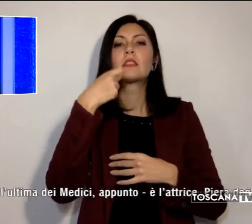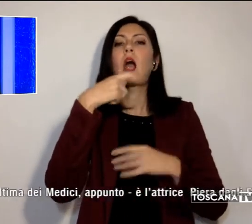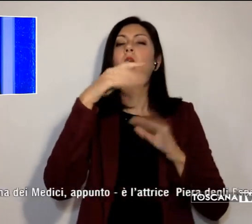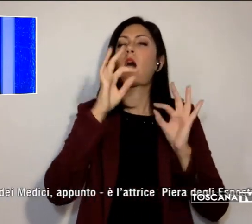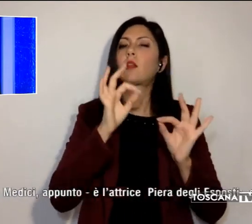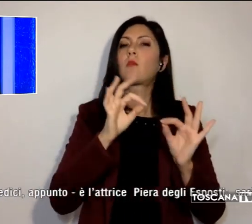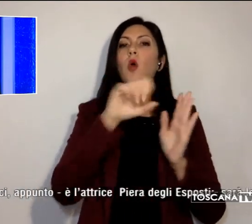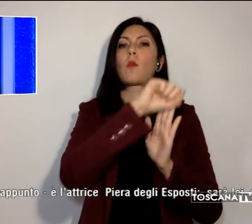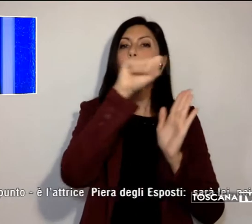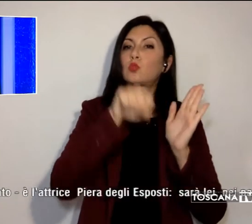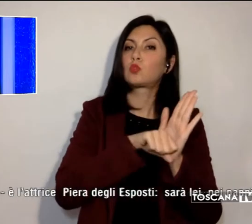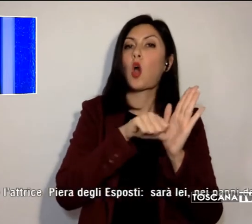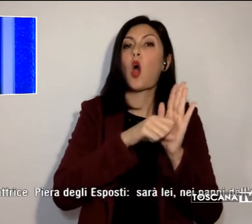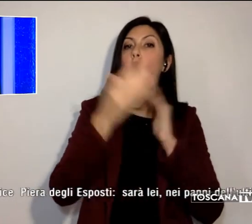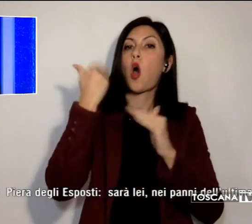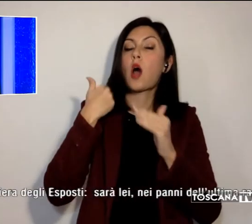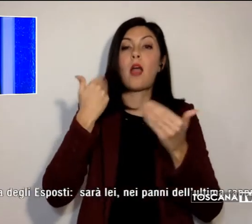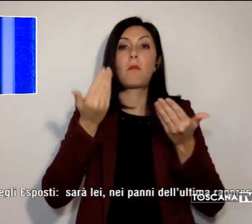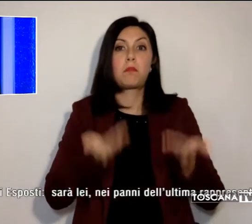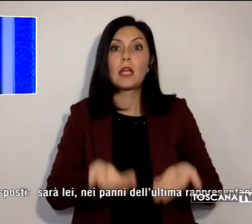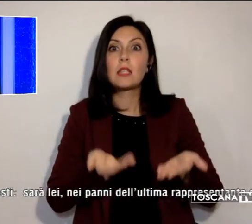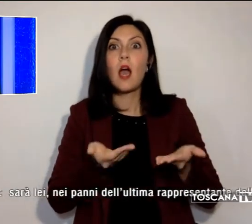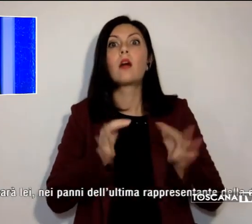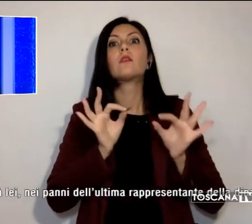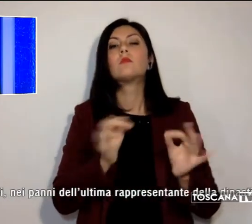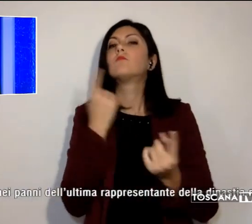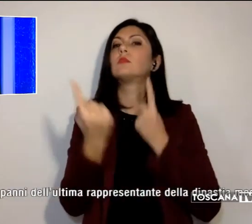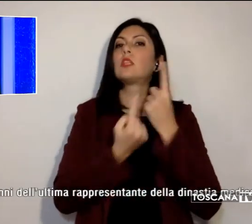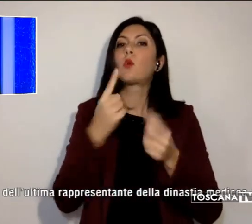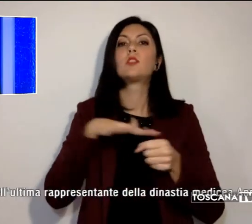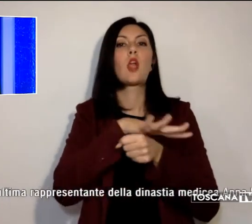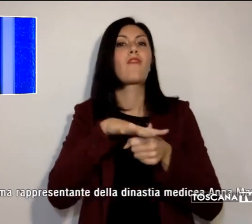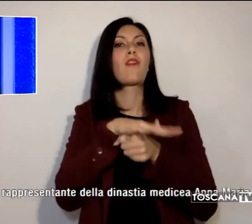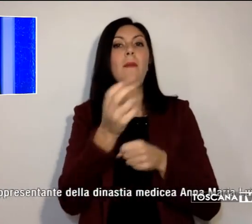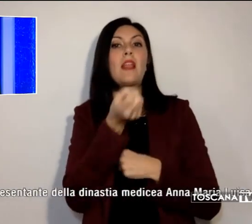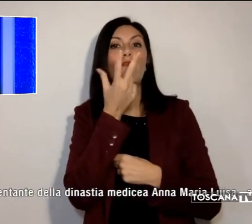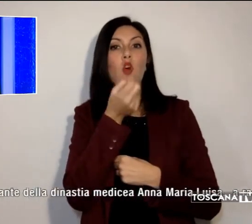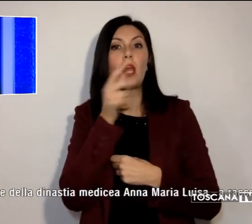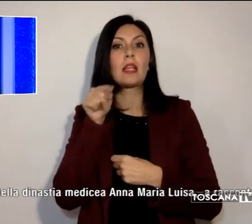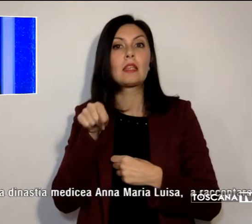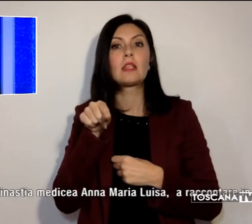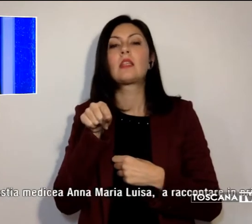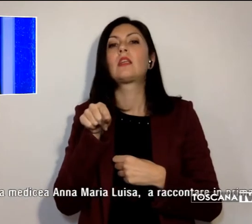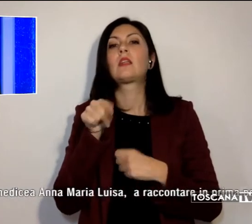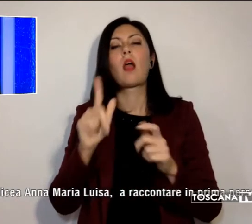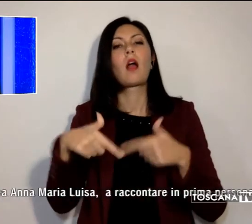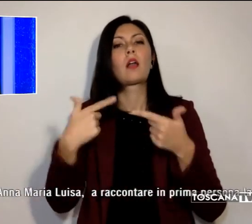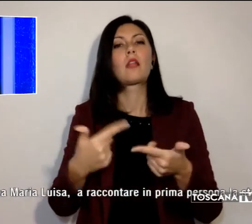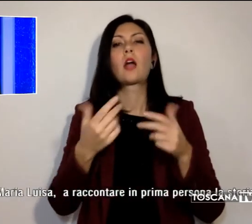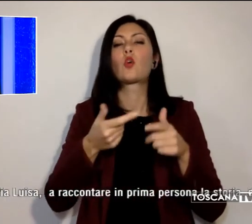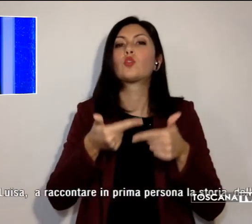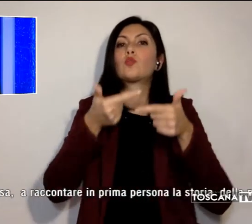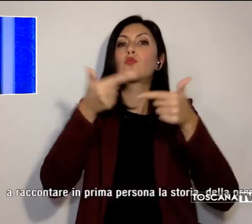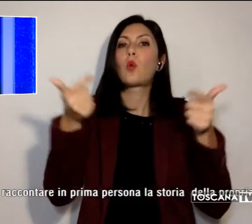presente, le vicende della famiglia fiorentina, che ha segnato lo sviluppo politico, sociale e